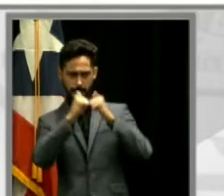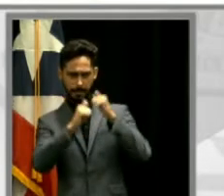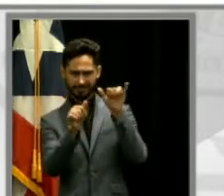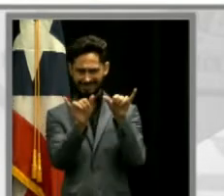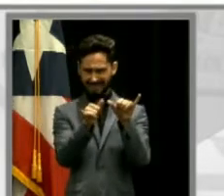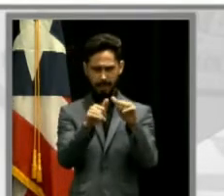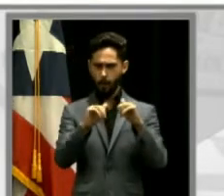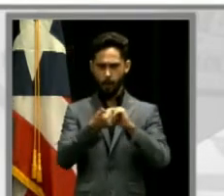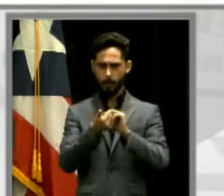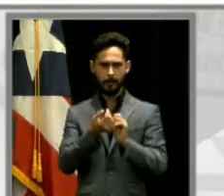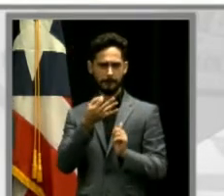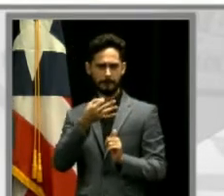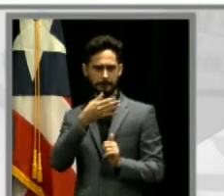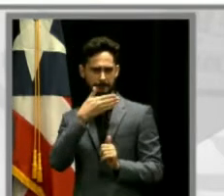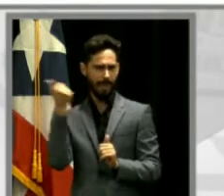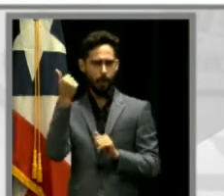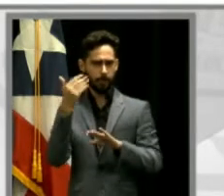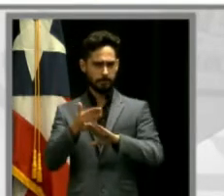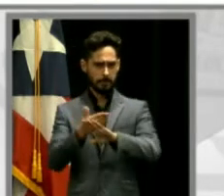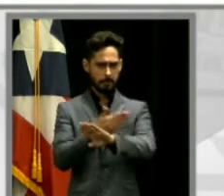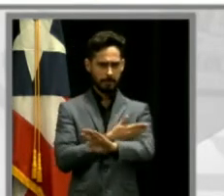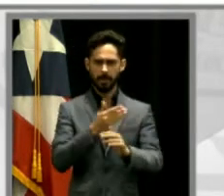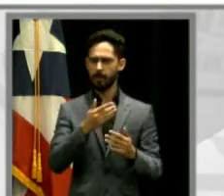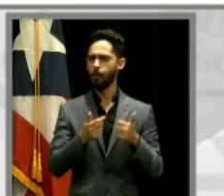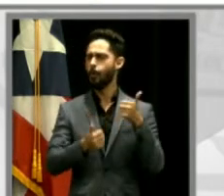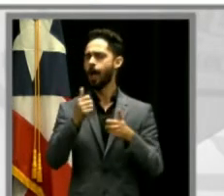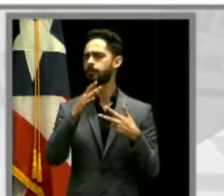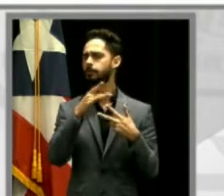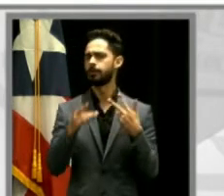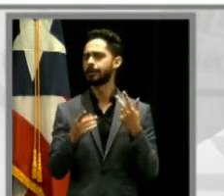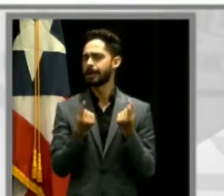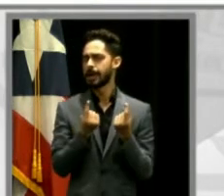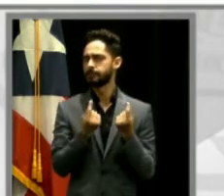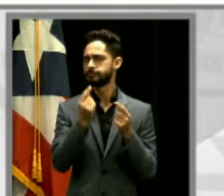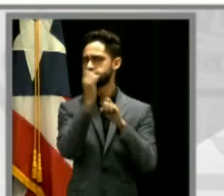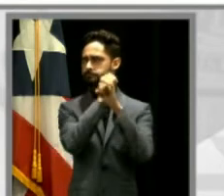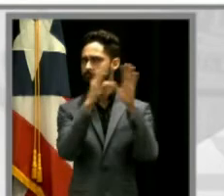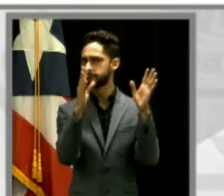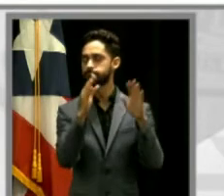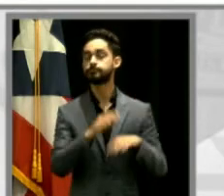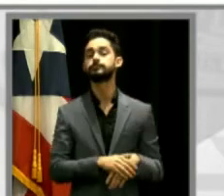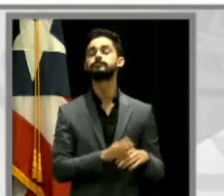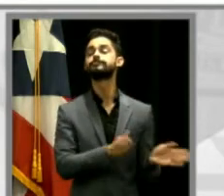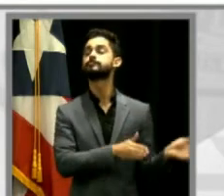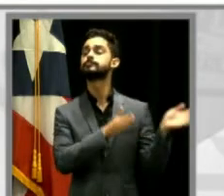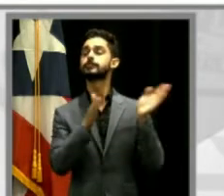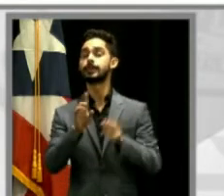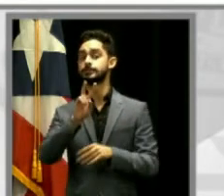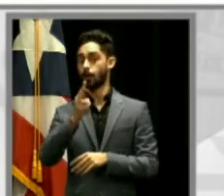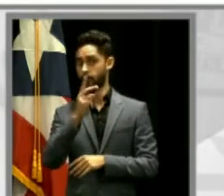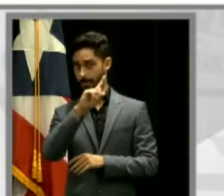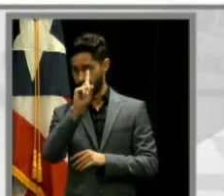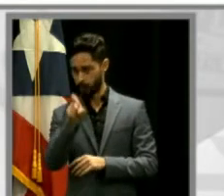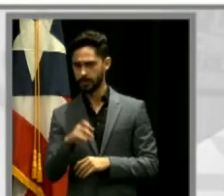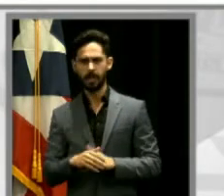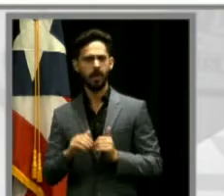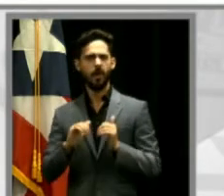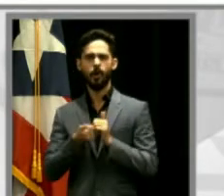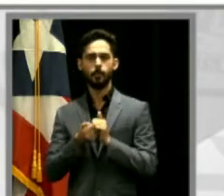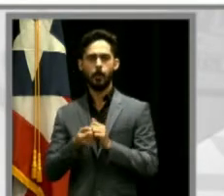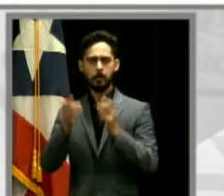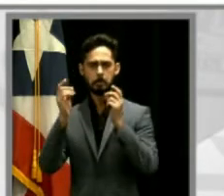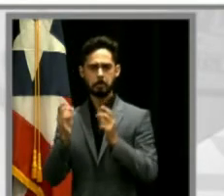Esa es la primera pregunta. La segunda pregunta era, ¿cuál es el método más rápido de construcción